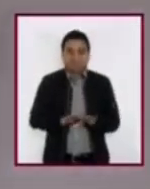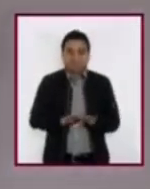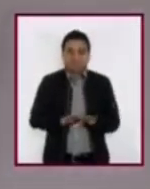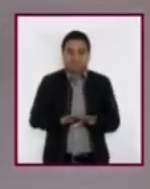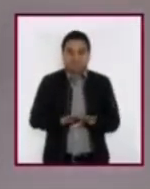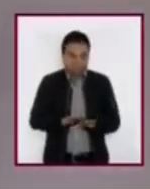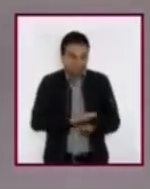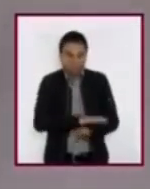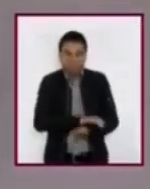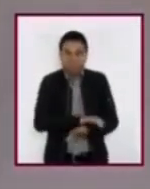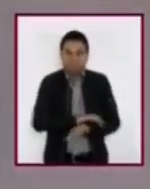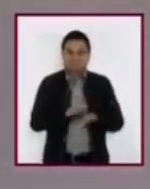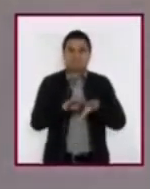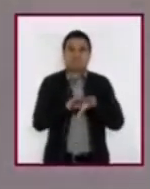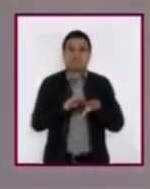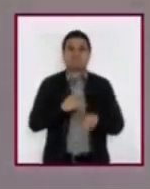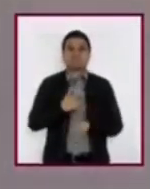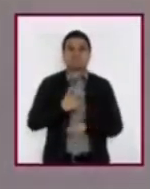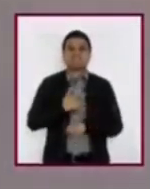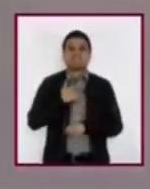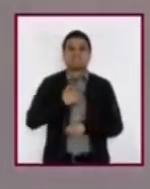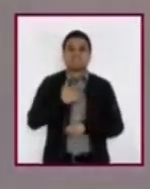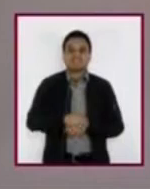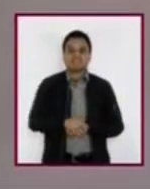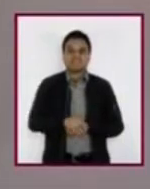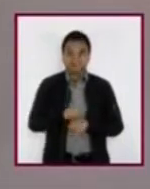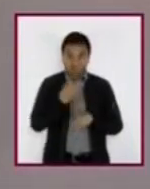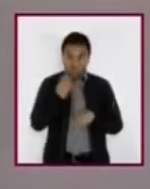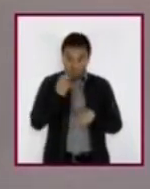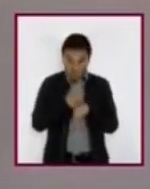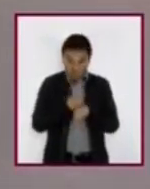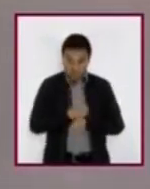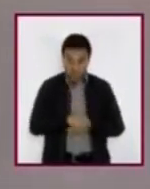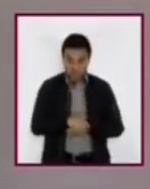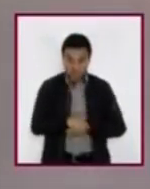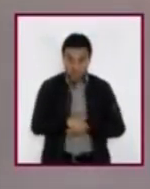perciben? ¿Sienten duro? ¿Sienten tensión?